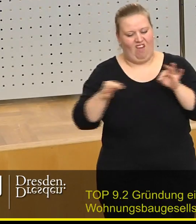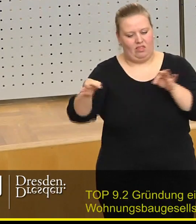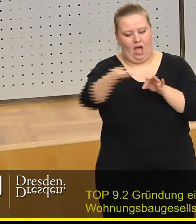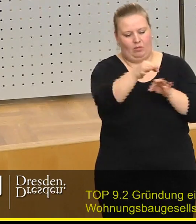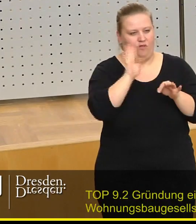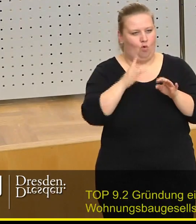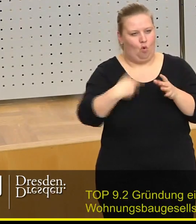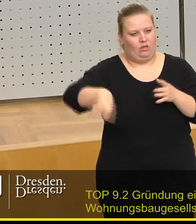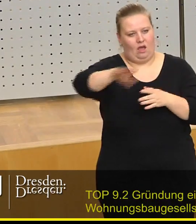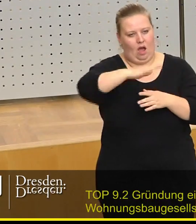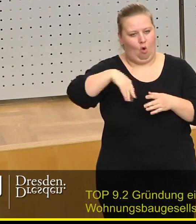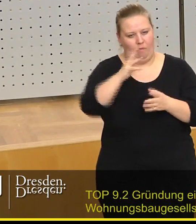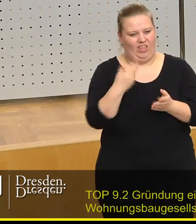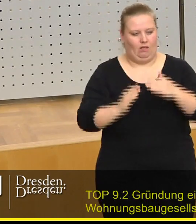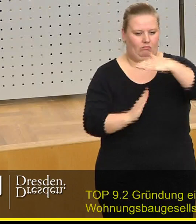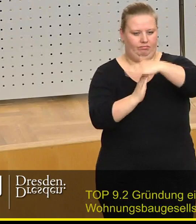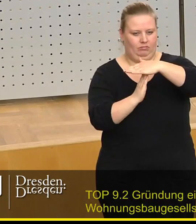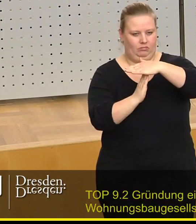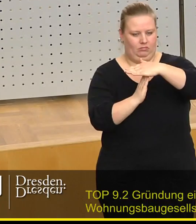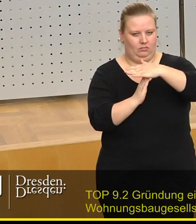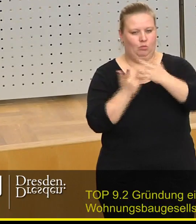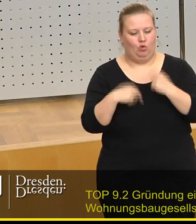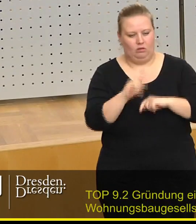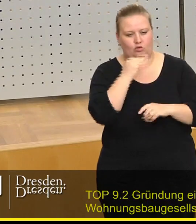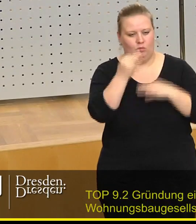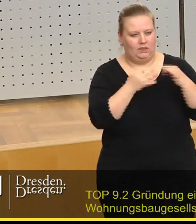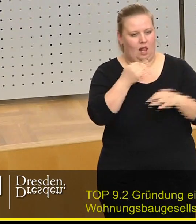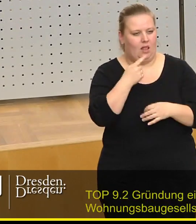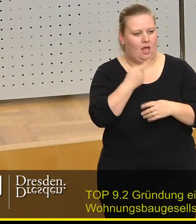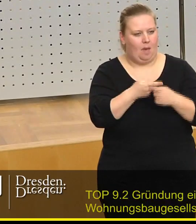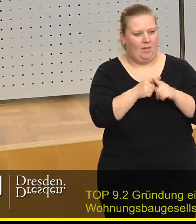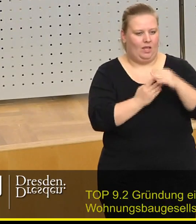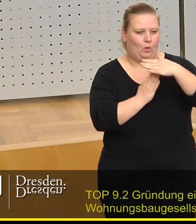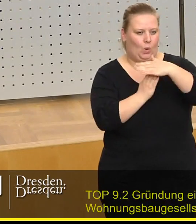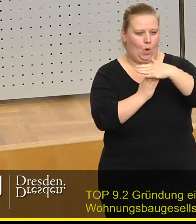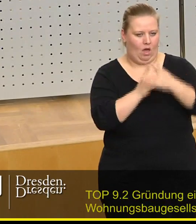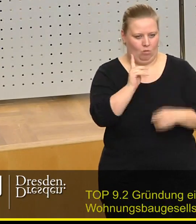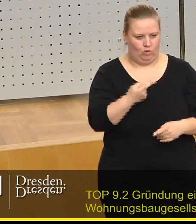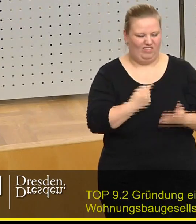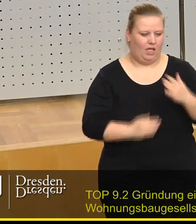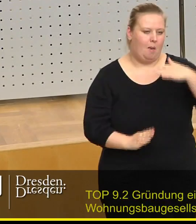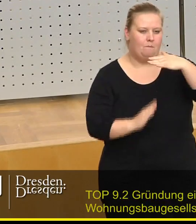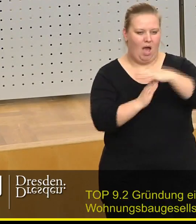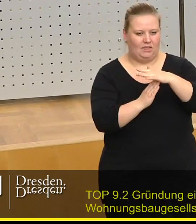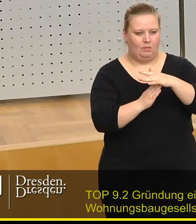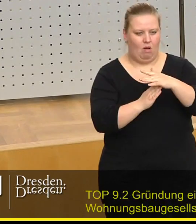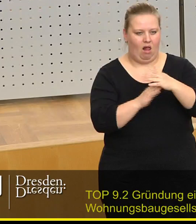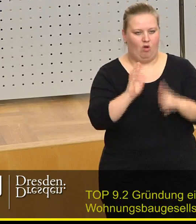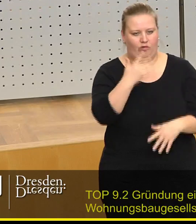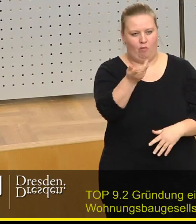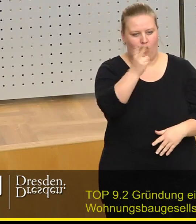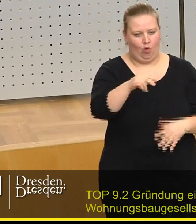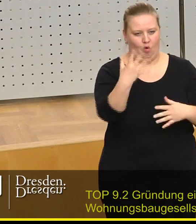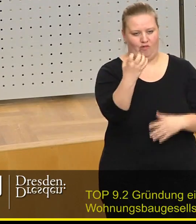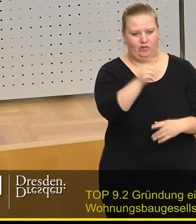Wohnraum gedeckelt wird, im Hinblick auf eine bezahlbare Miethöhe ist hier sicherzustellen, dass eine maximale Miethöhe von 5